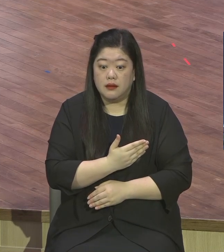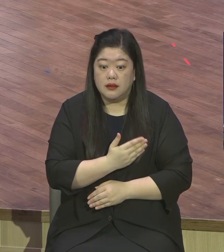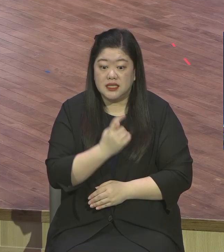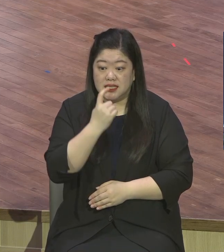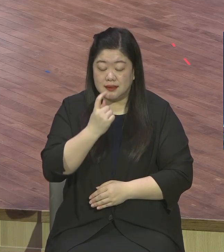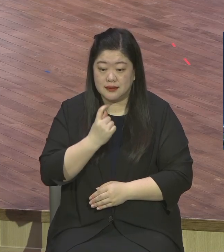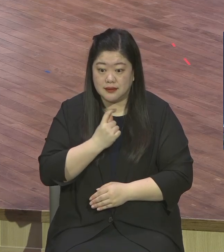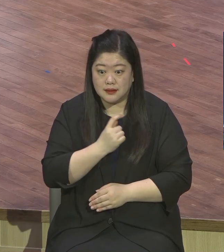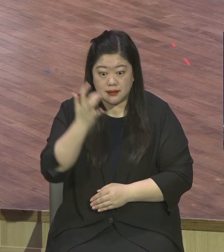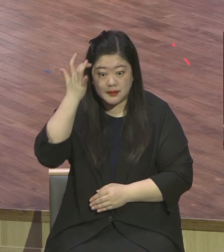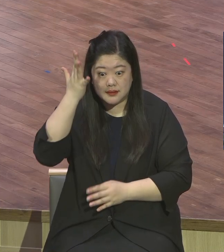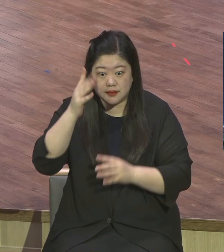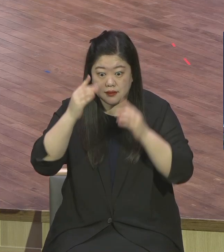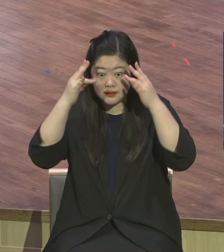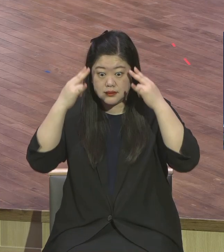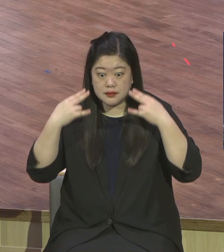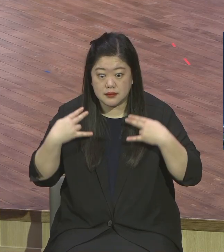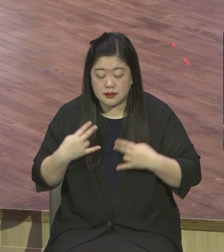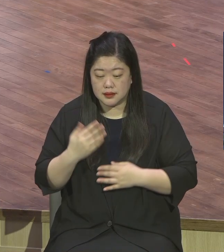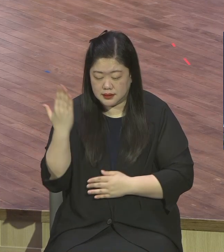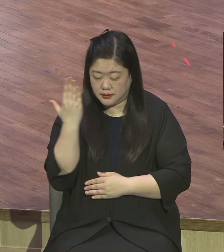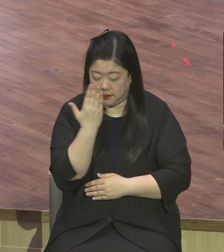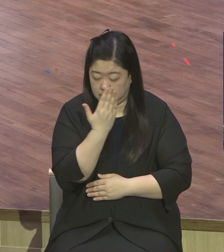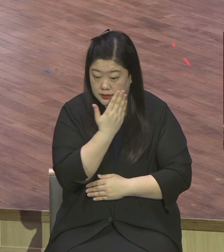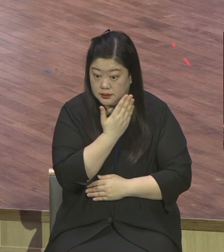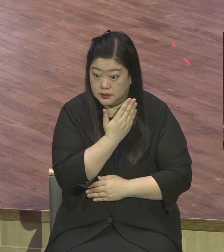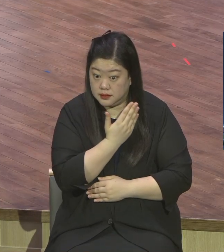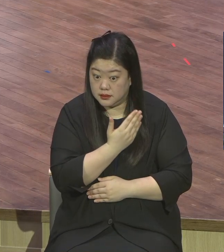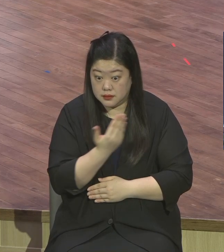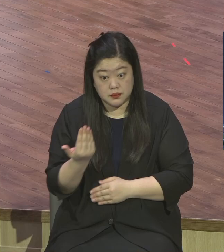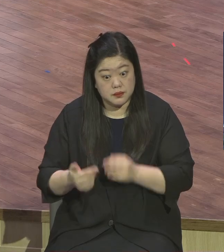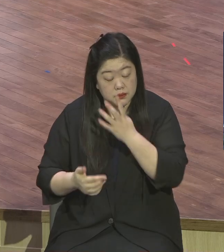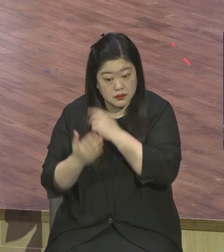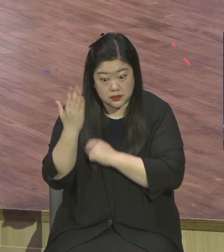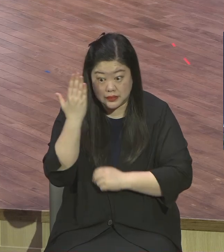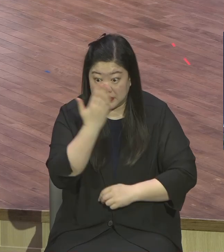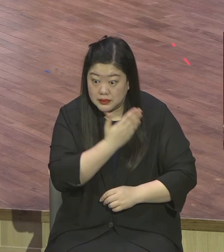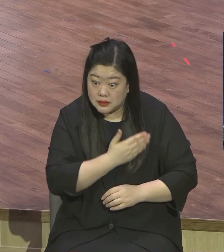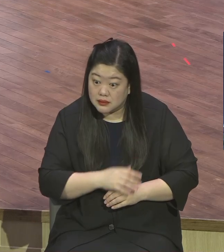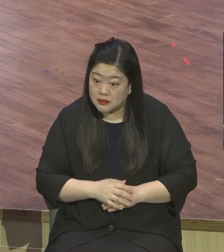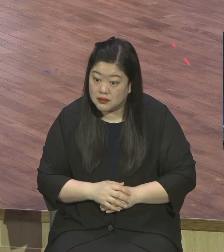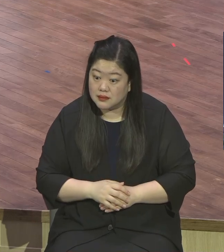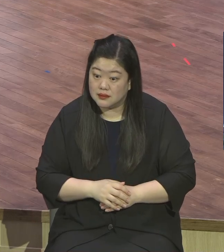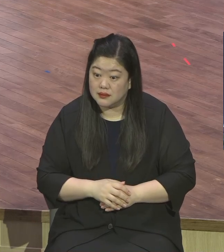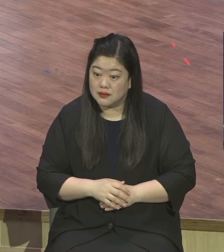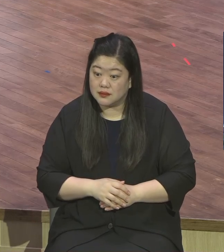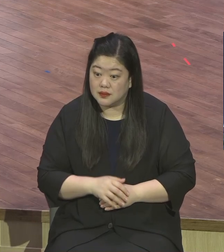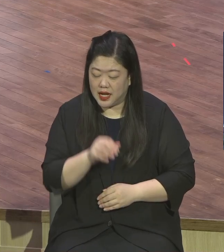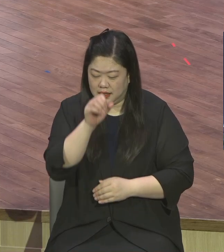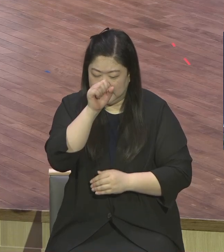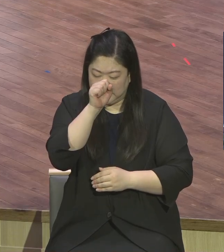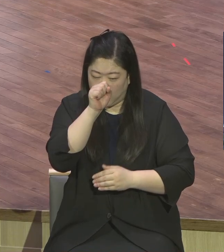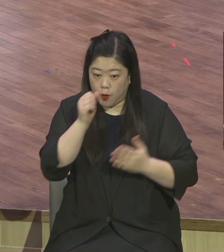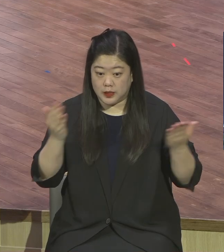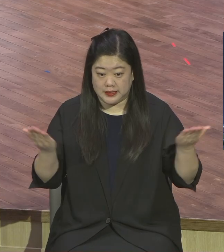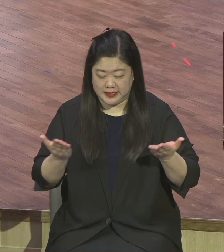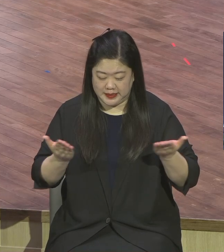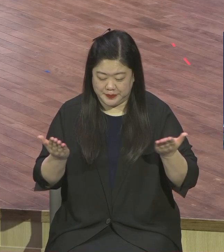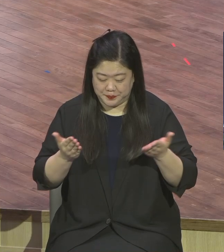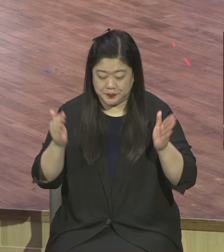그때나 지금이나 이 보편 다당한 생각들입니다. 선한 일 착한 일 해야 그래서요 이런 말이